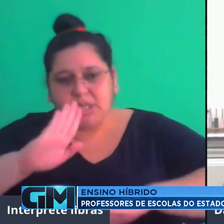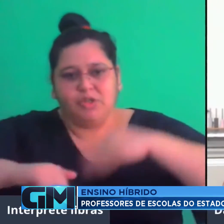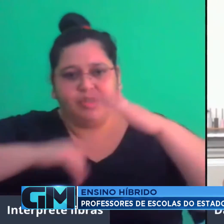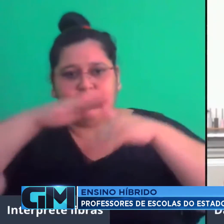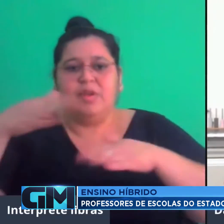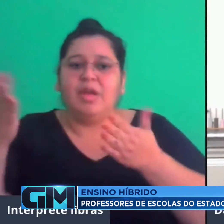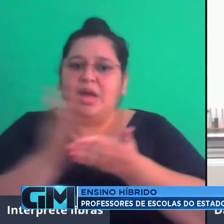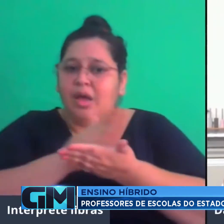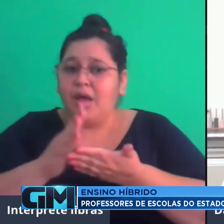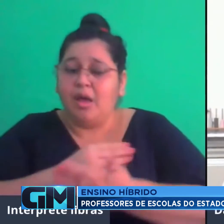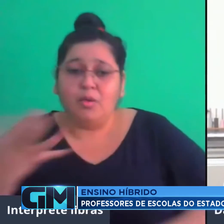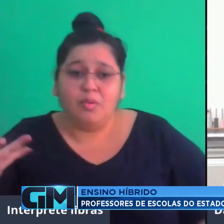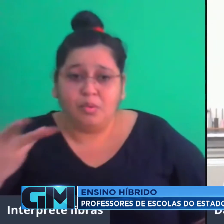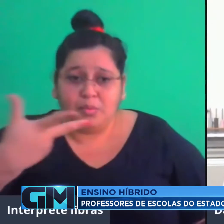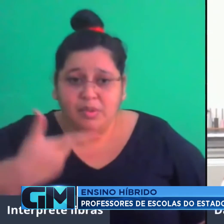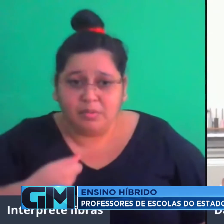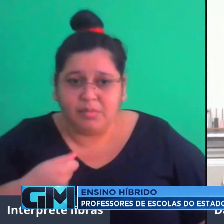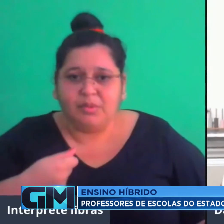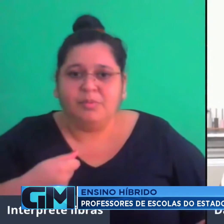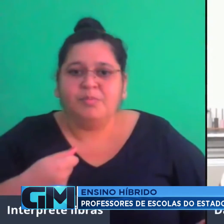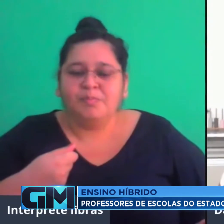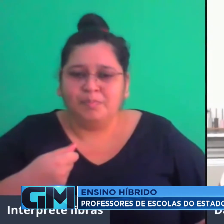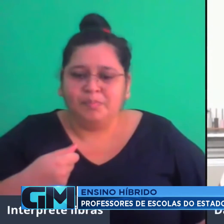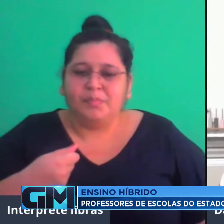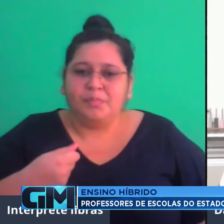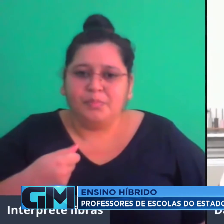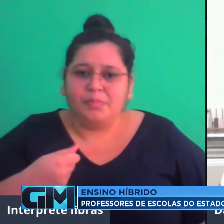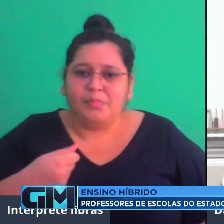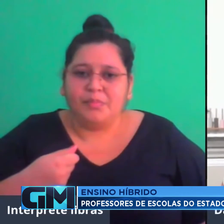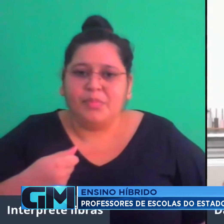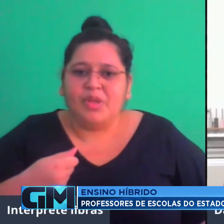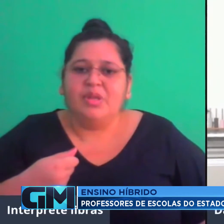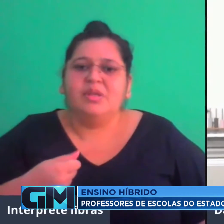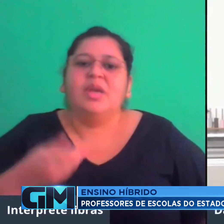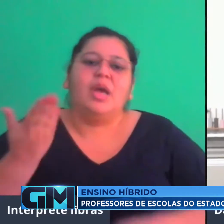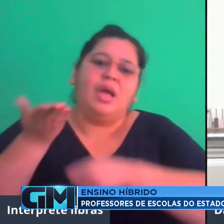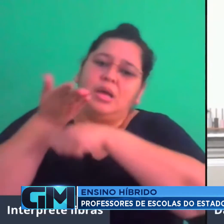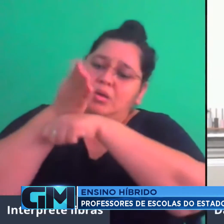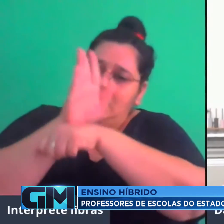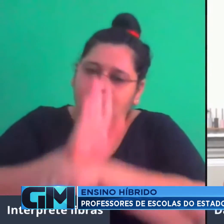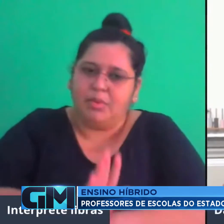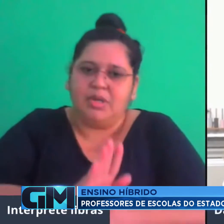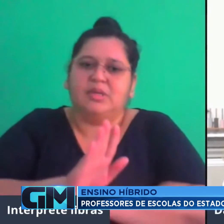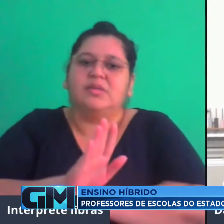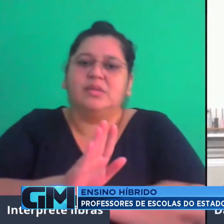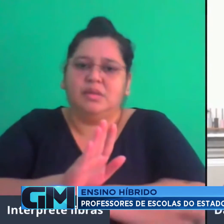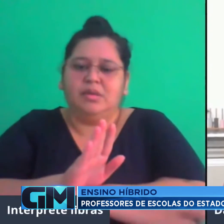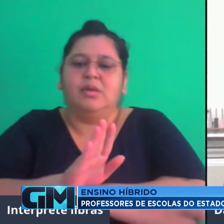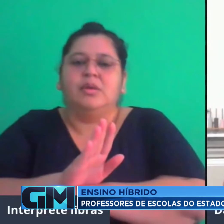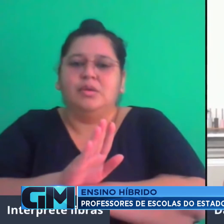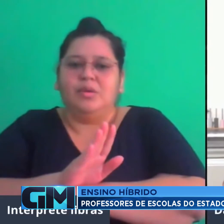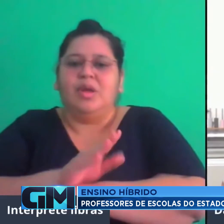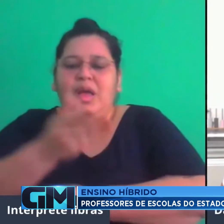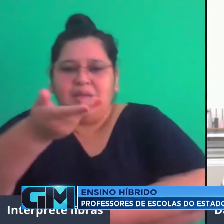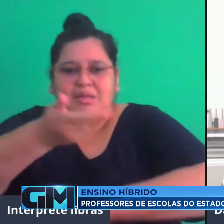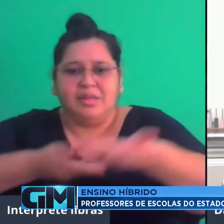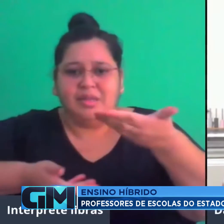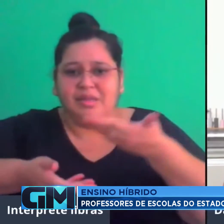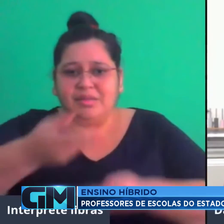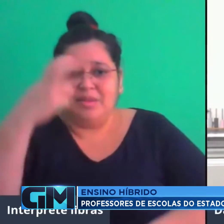habilidades que nós chamamos de 4C, que é a colaboração, a comunicação, a criatividade, a